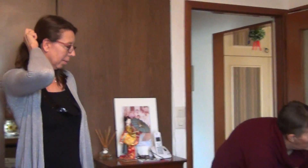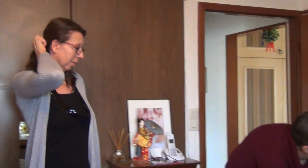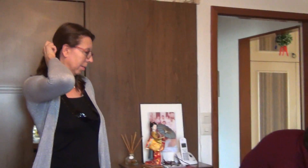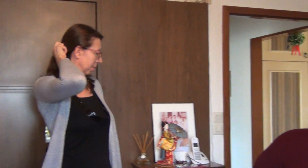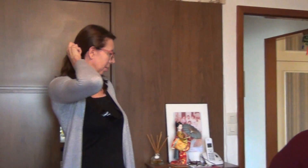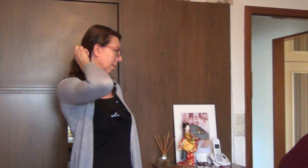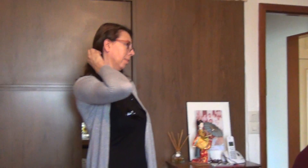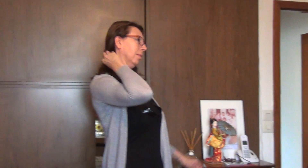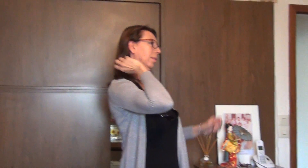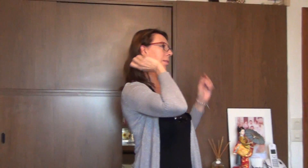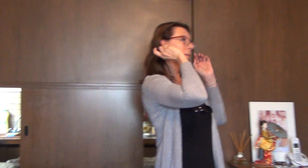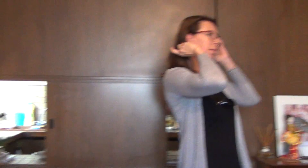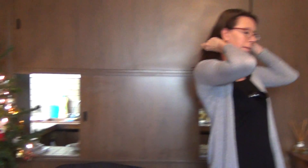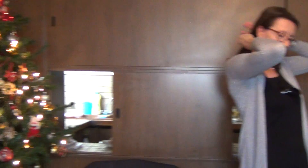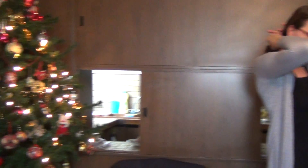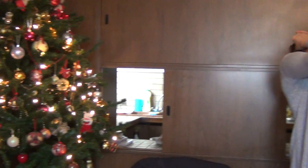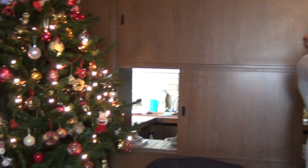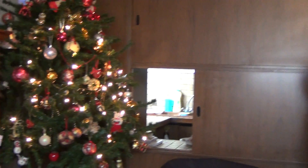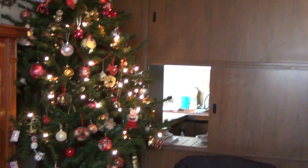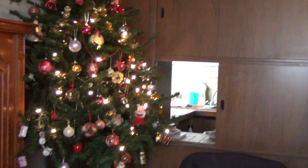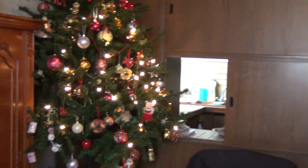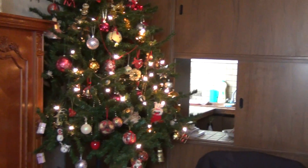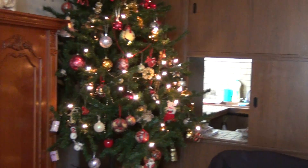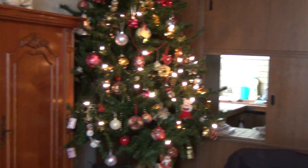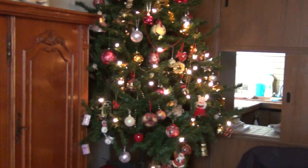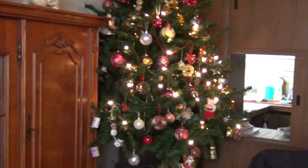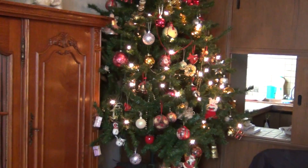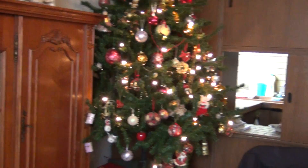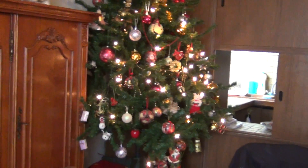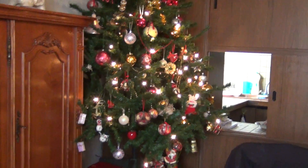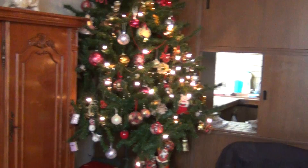a d'Allouane qui arrive Oui, j'ai entendu Francine